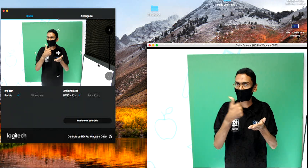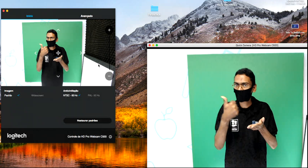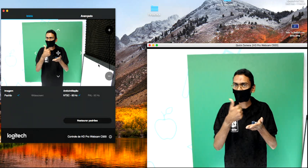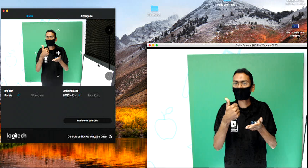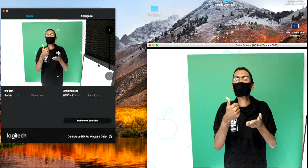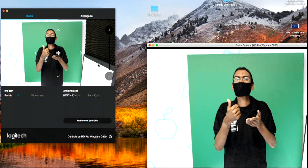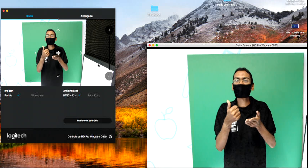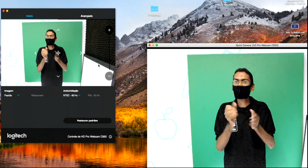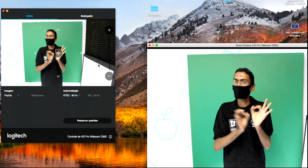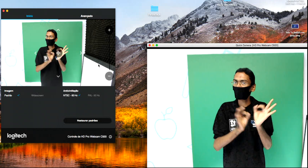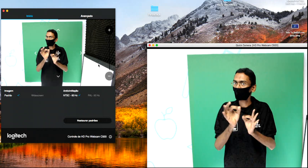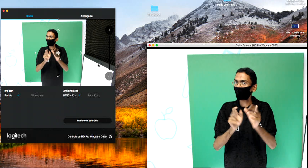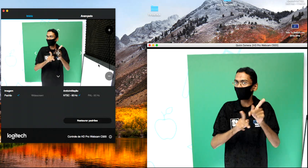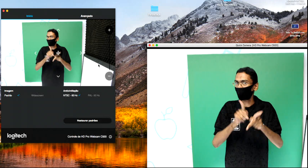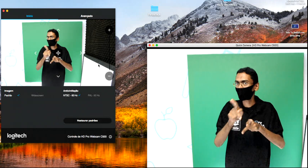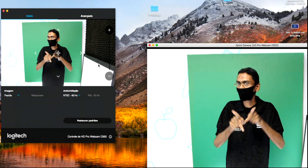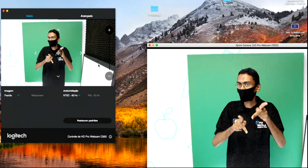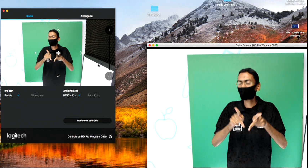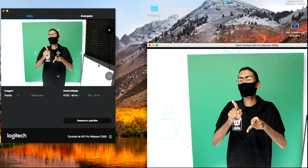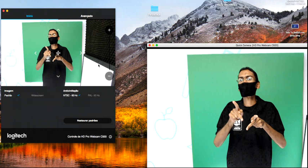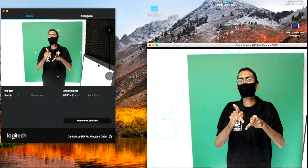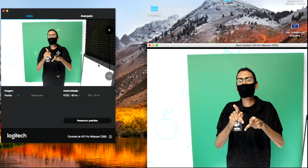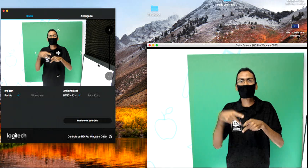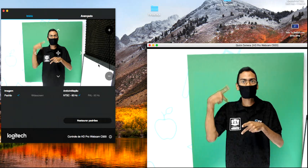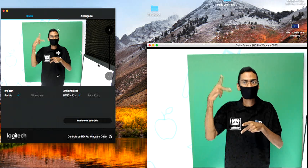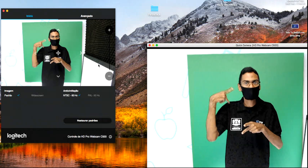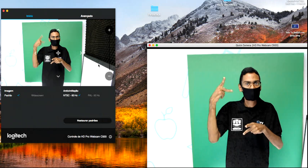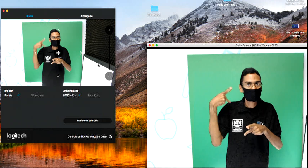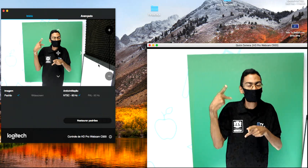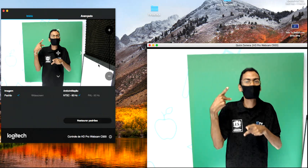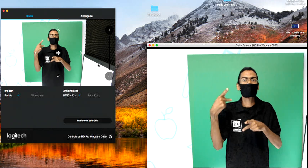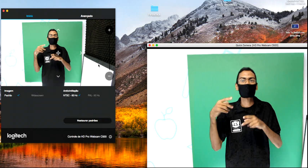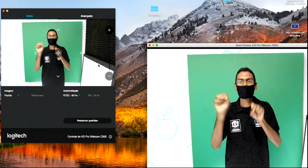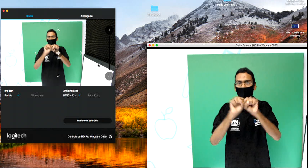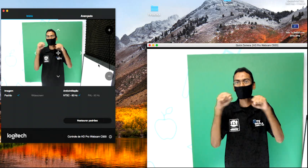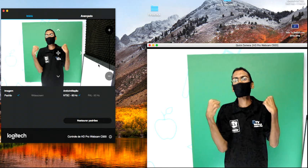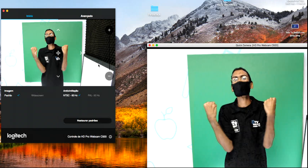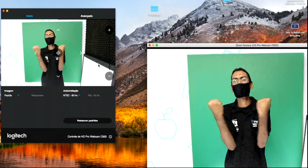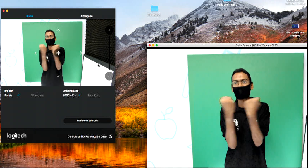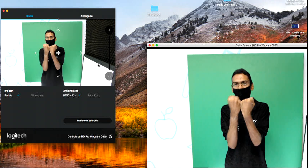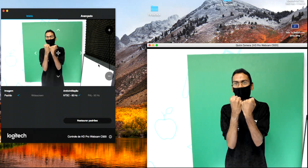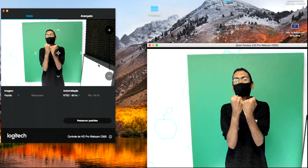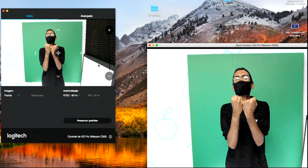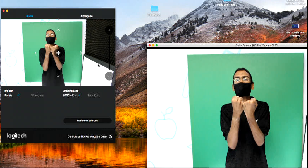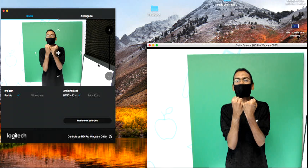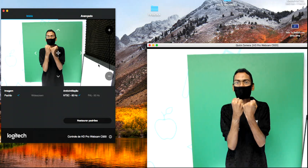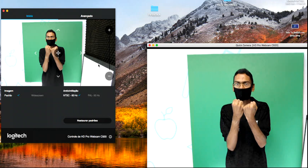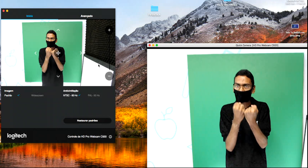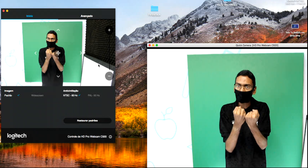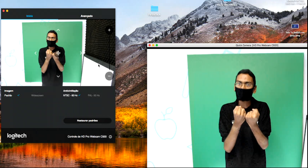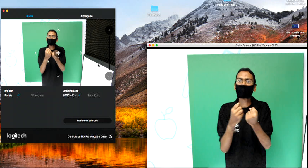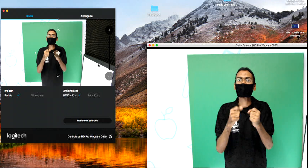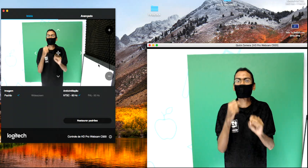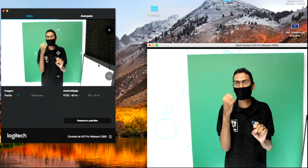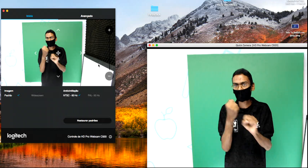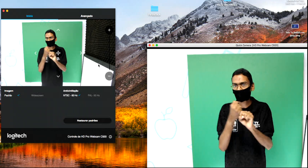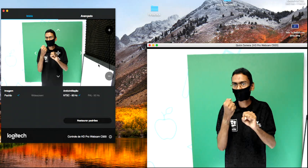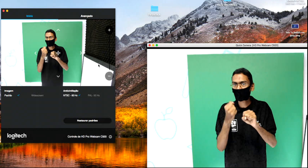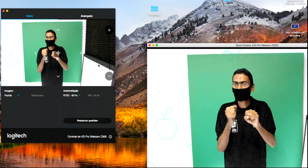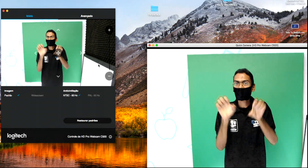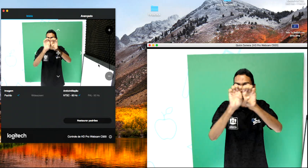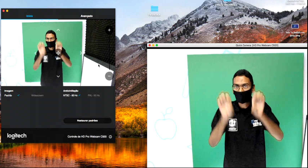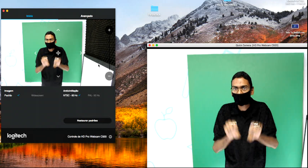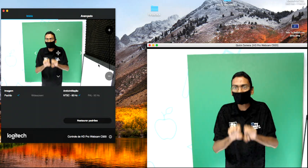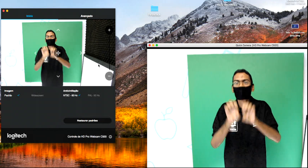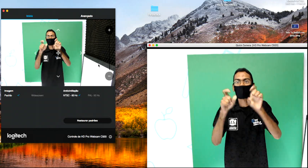caracterizadas por organizações políticas e sociais complexas e hierarquicamente estruturadas. Nesse